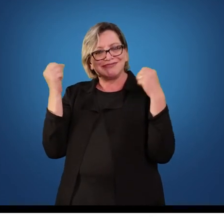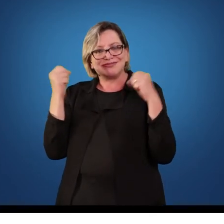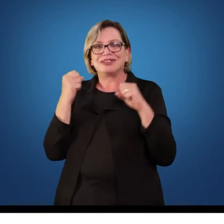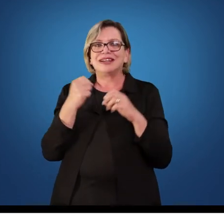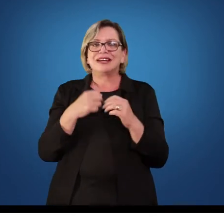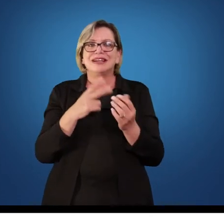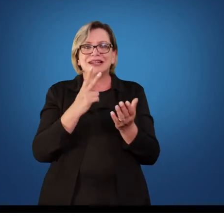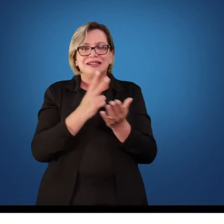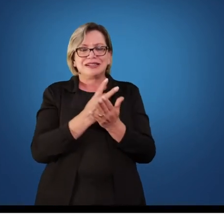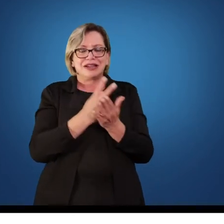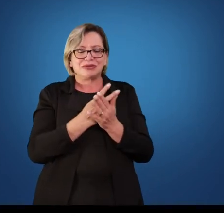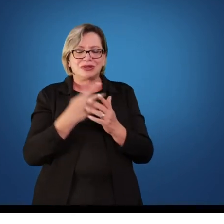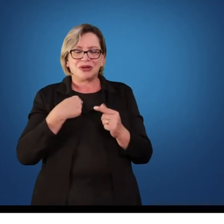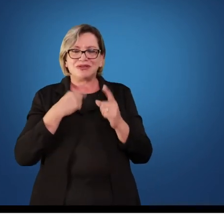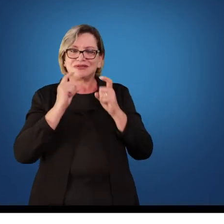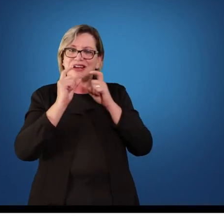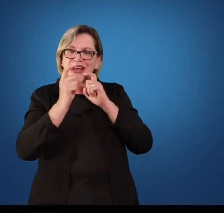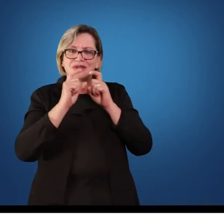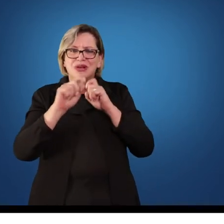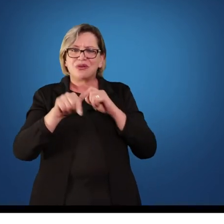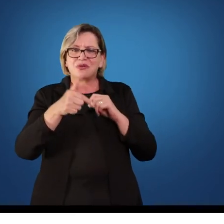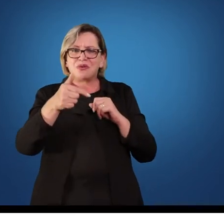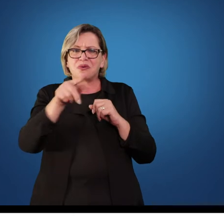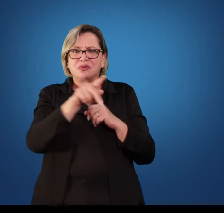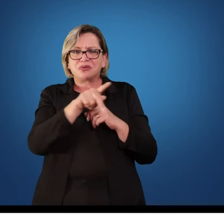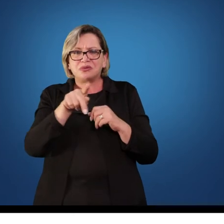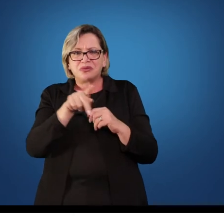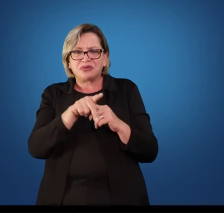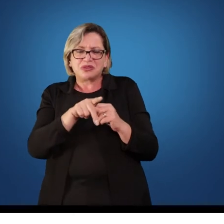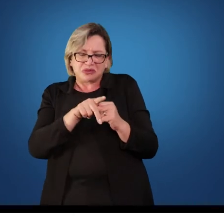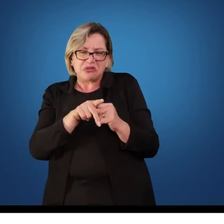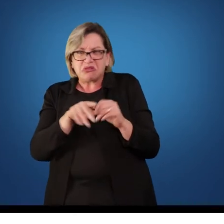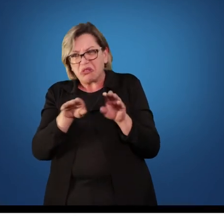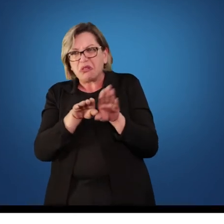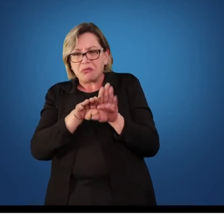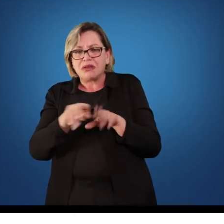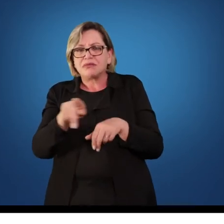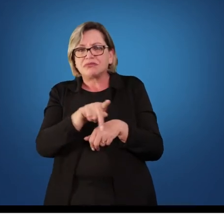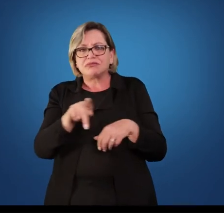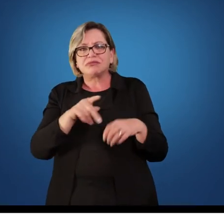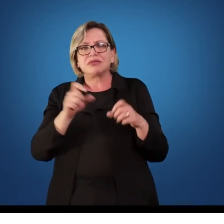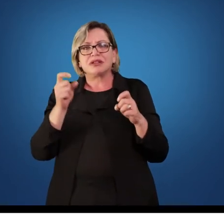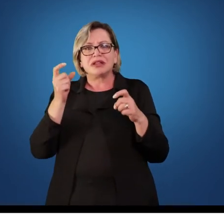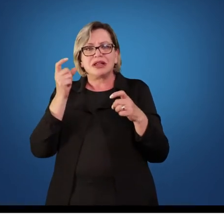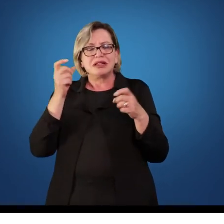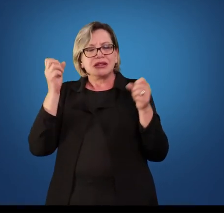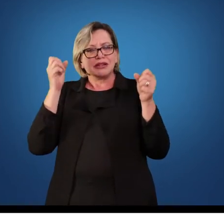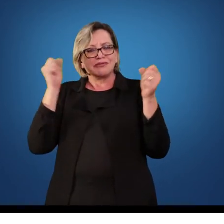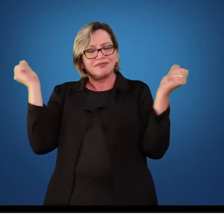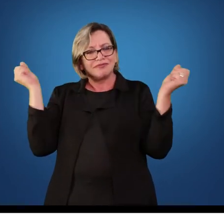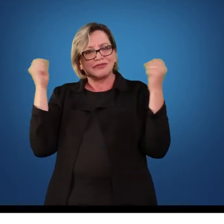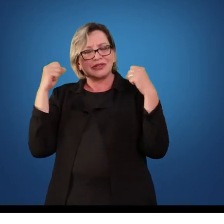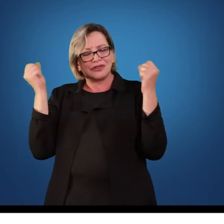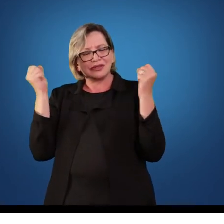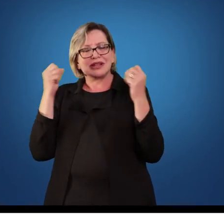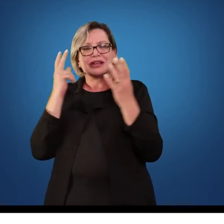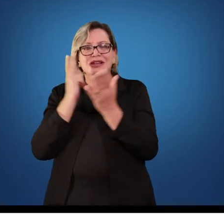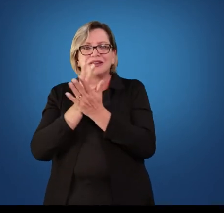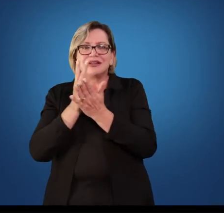em reuniões com os outros professores, ou até com os professores de Educação Física, eu sempre digo para eles que na última década, a disciplina que mais